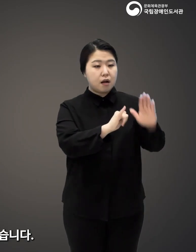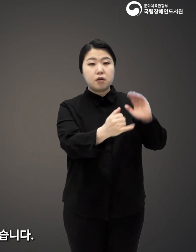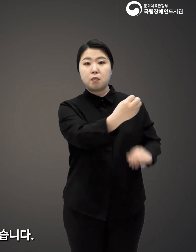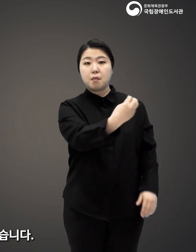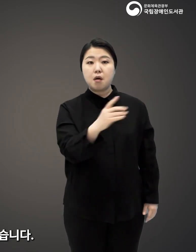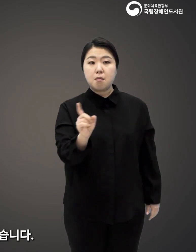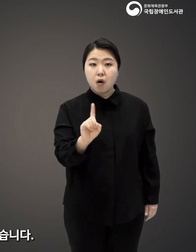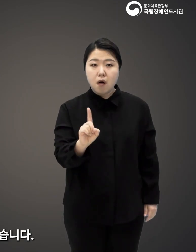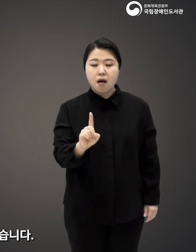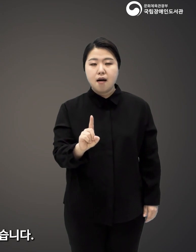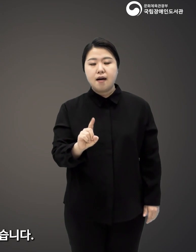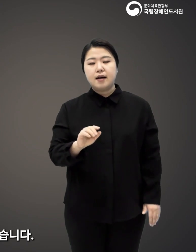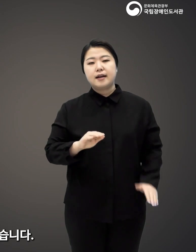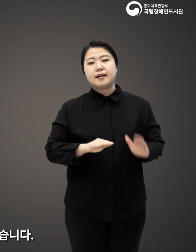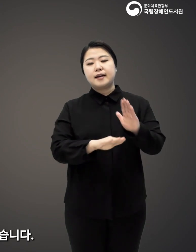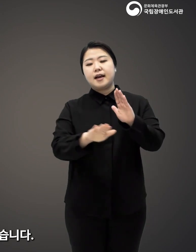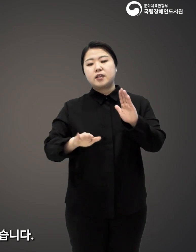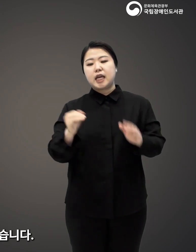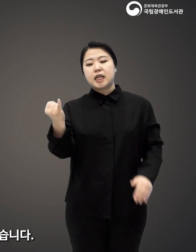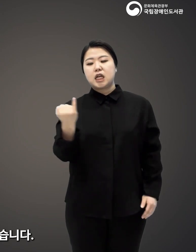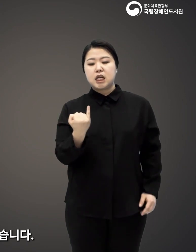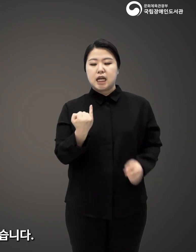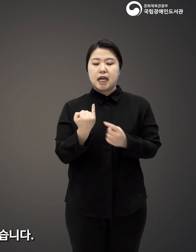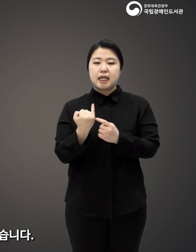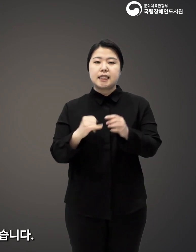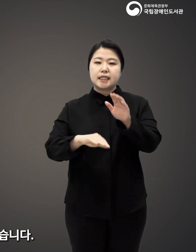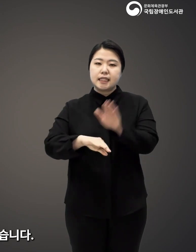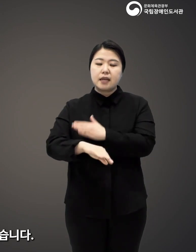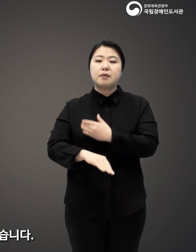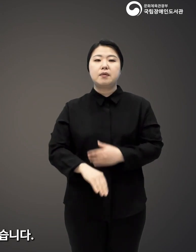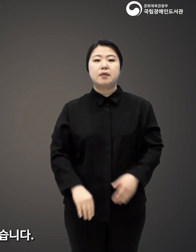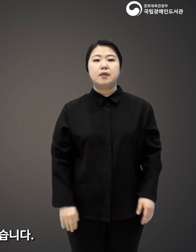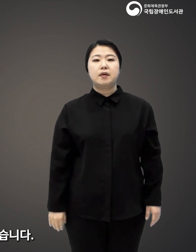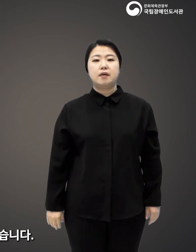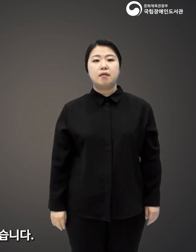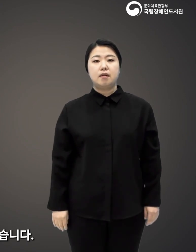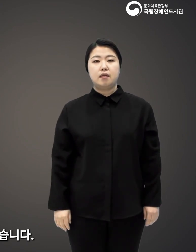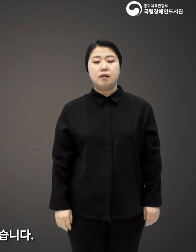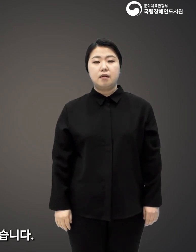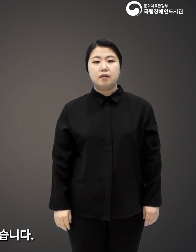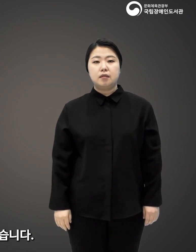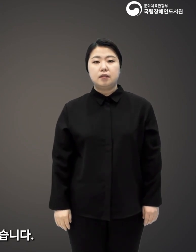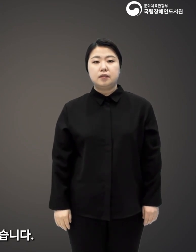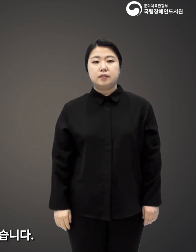이래서 집안의 여자가 잘 들어와야 한다는 소리를 들었습니다.